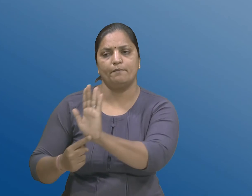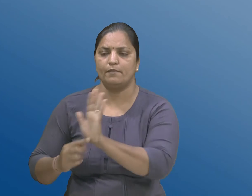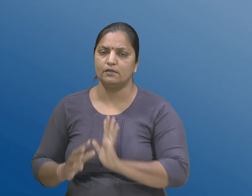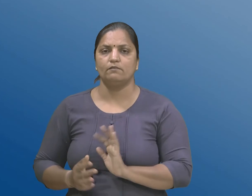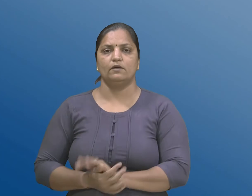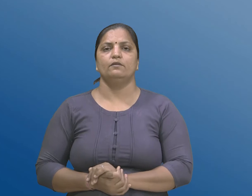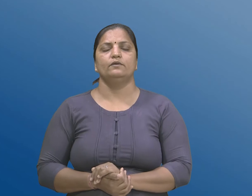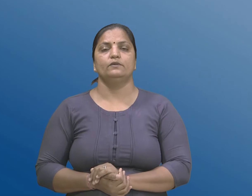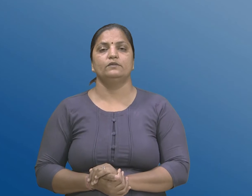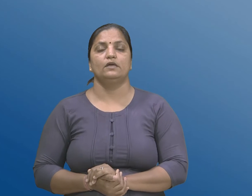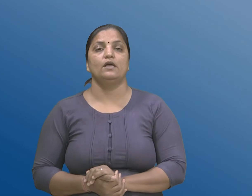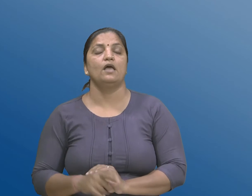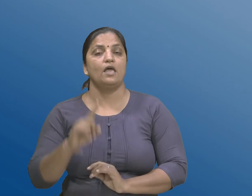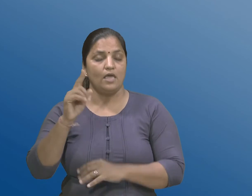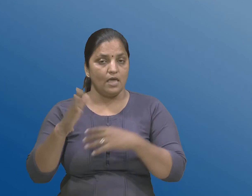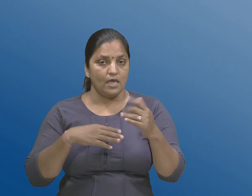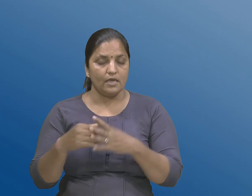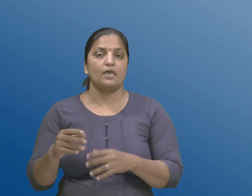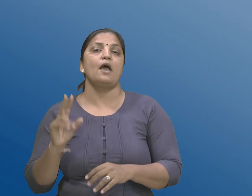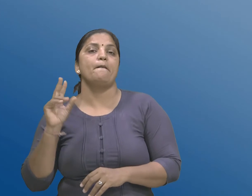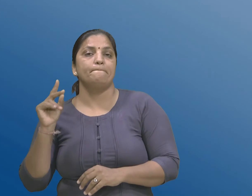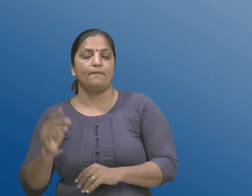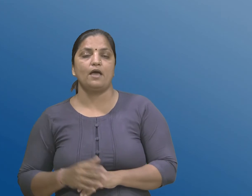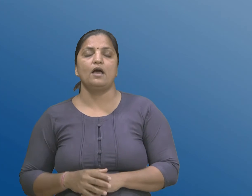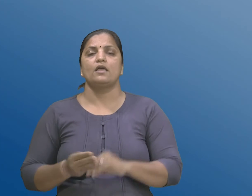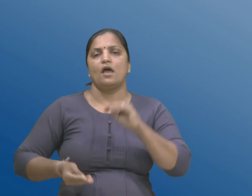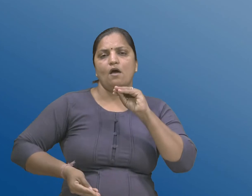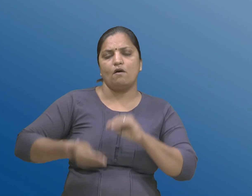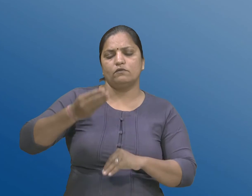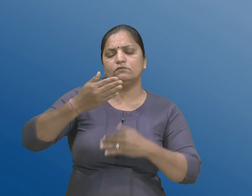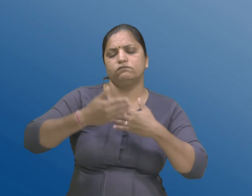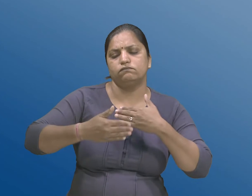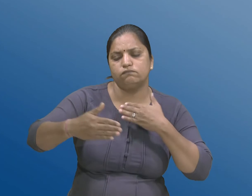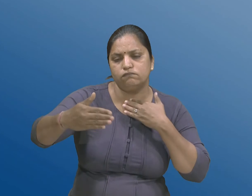जे एक अध्वा बे के वधू सलंग सत्रो ना बनी रहेशे